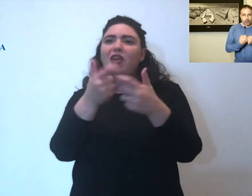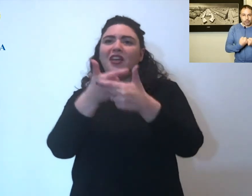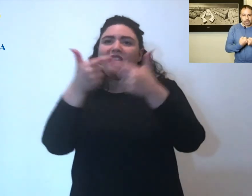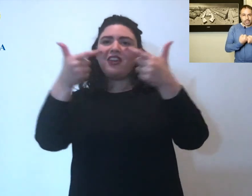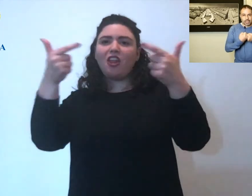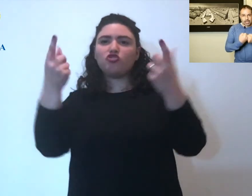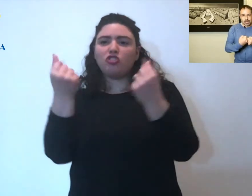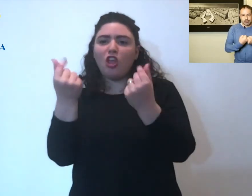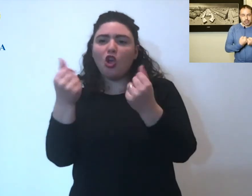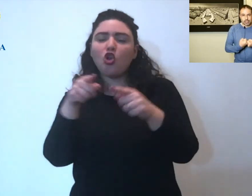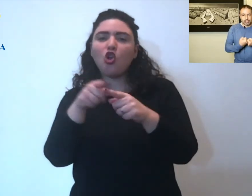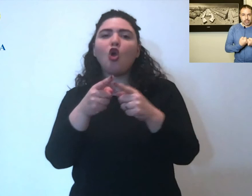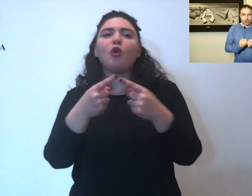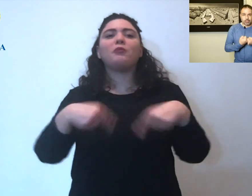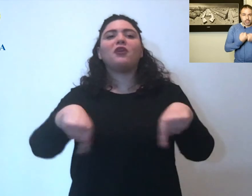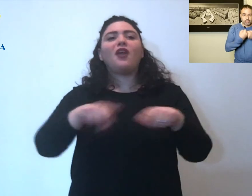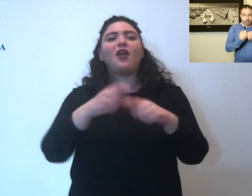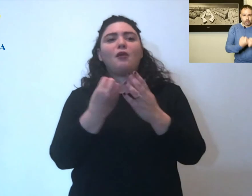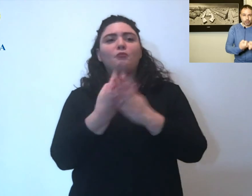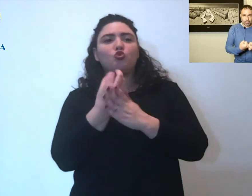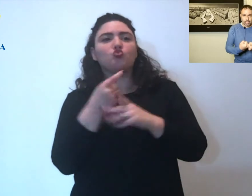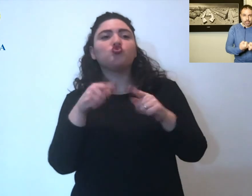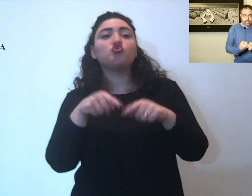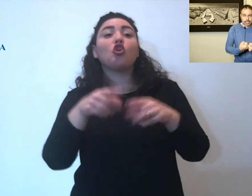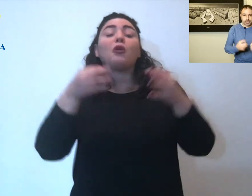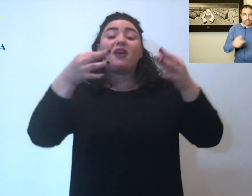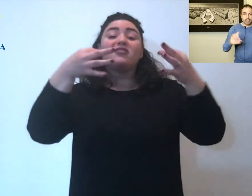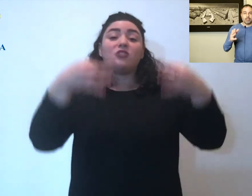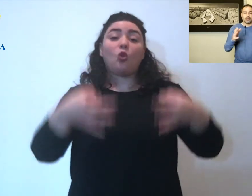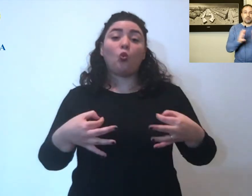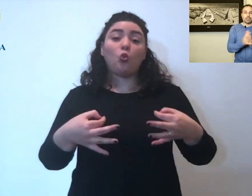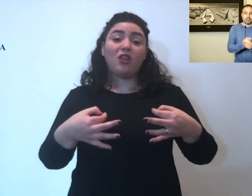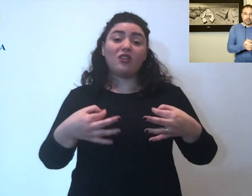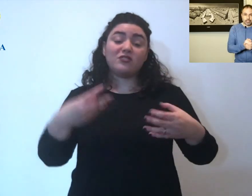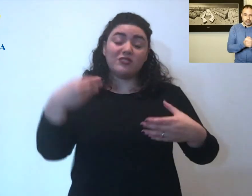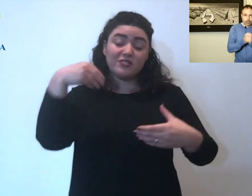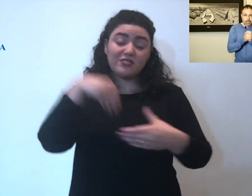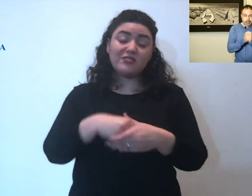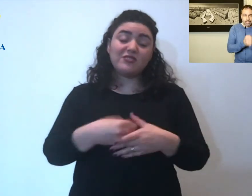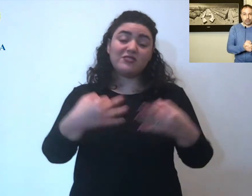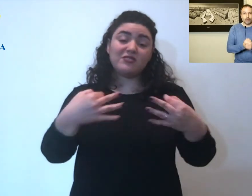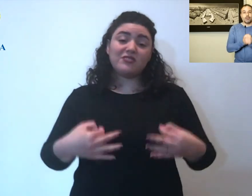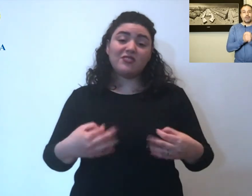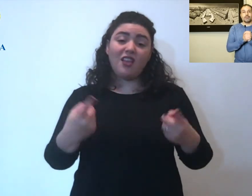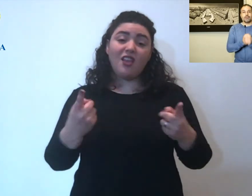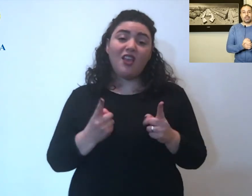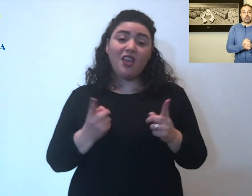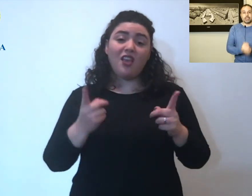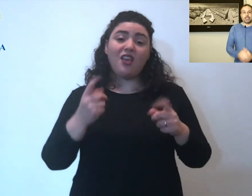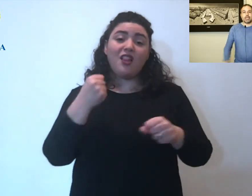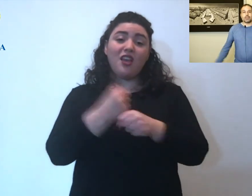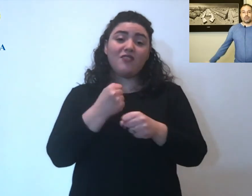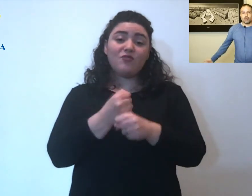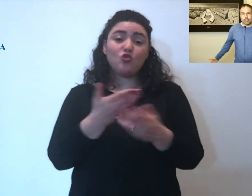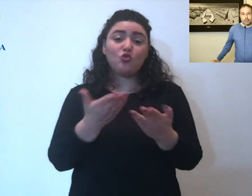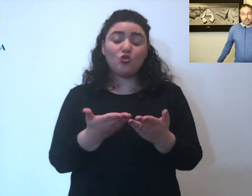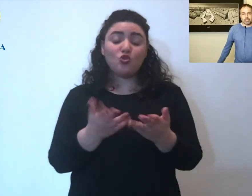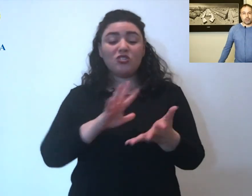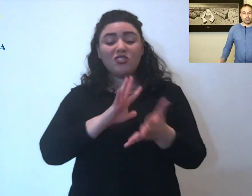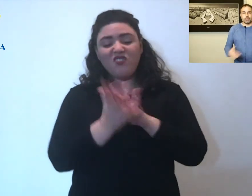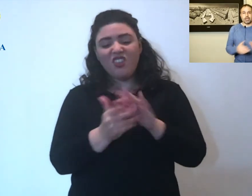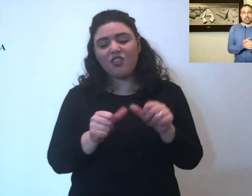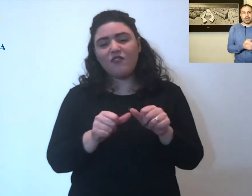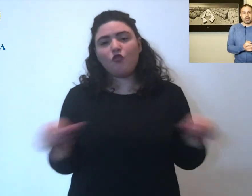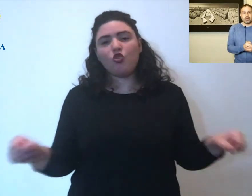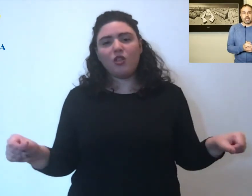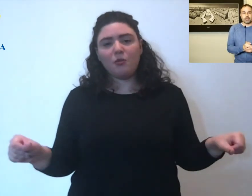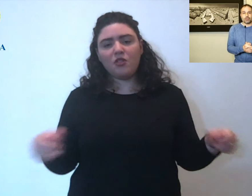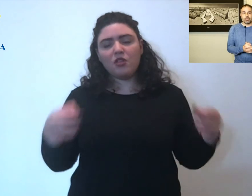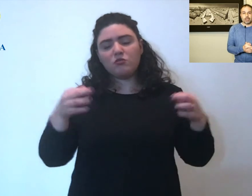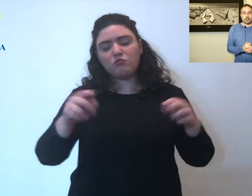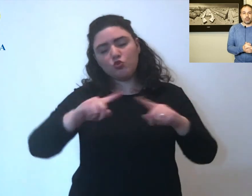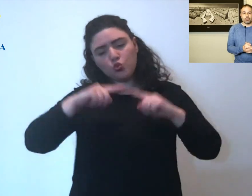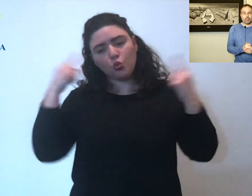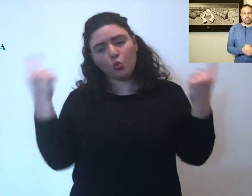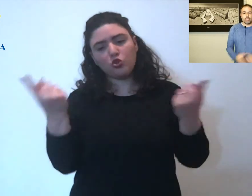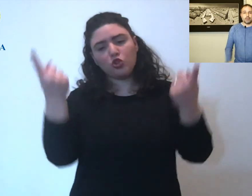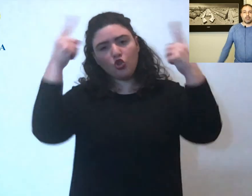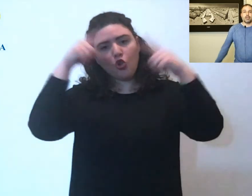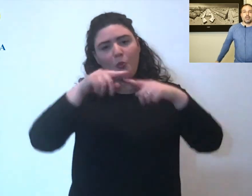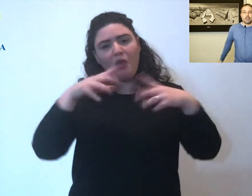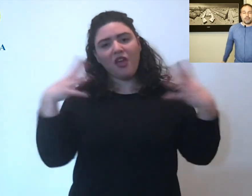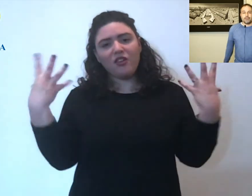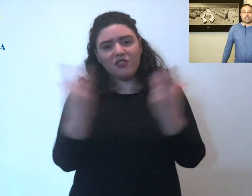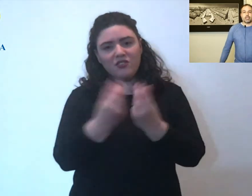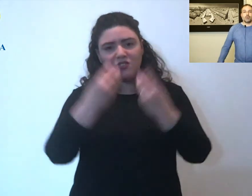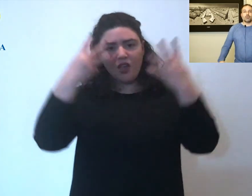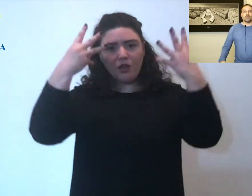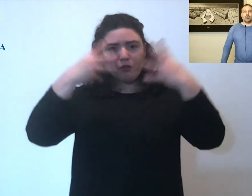crescita economica e della capacità nostra di produrre ricchezza quindi diventa un elemento fondamentale su cui immagino domani ragioneremo tutti